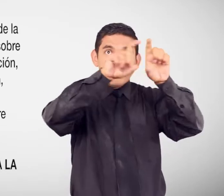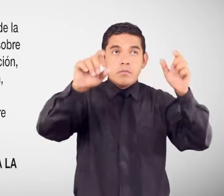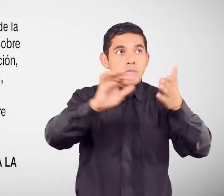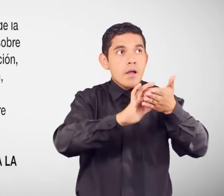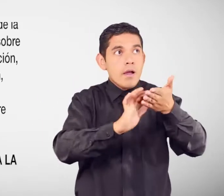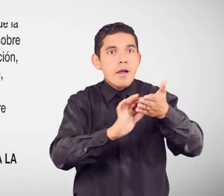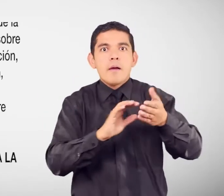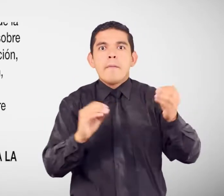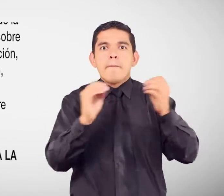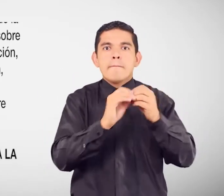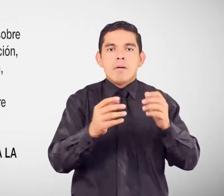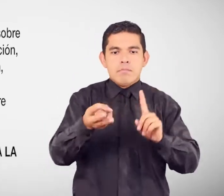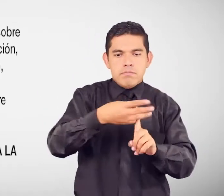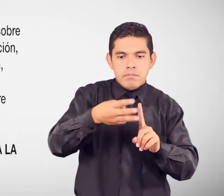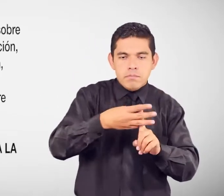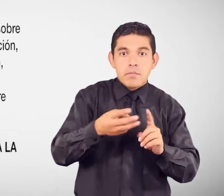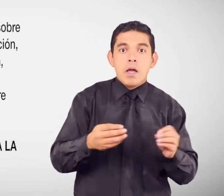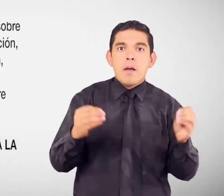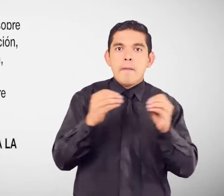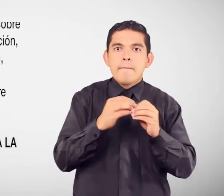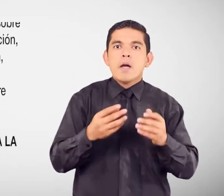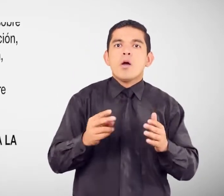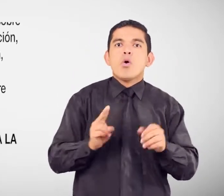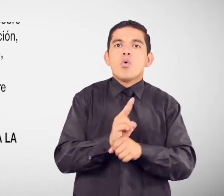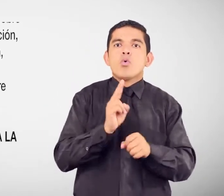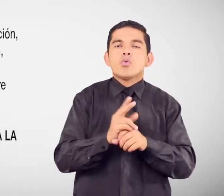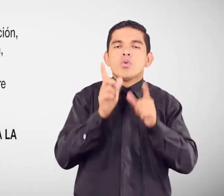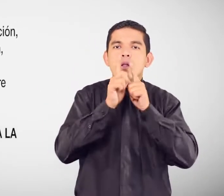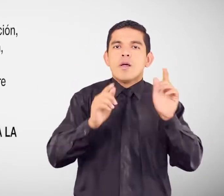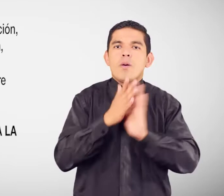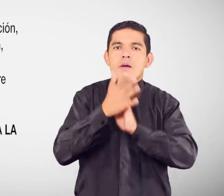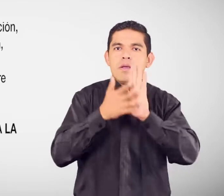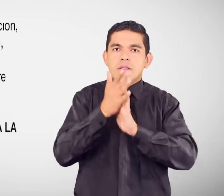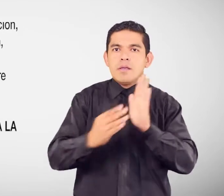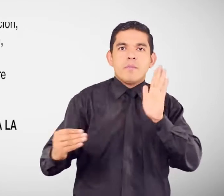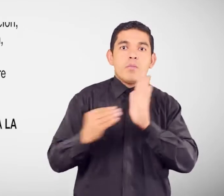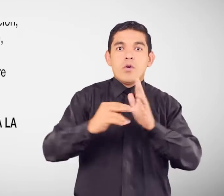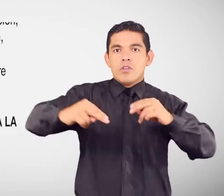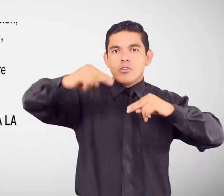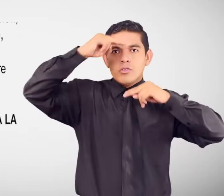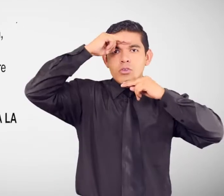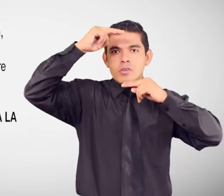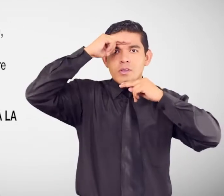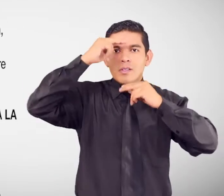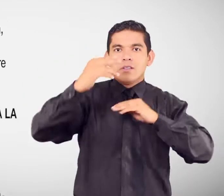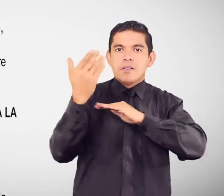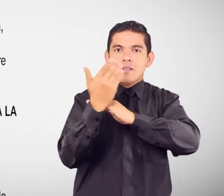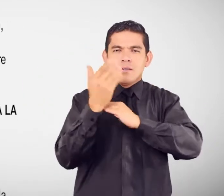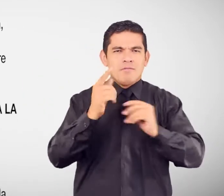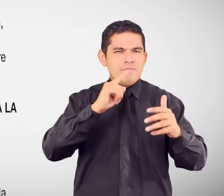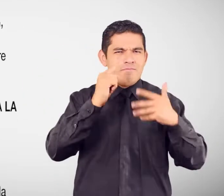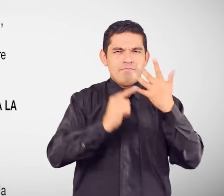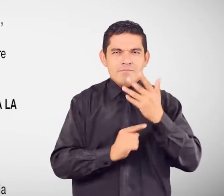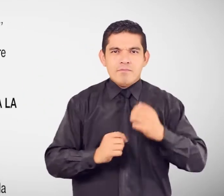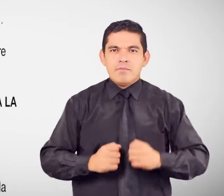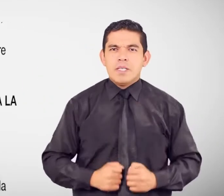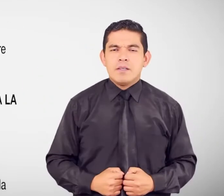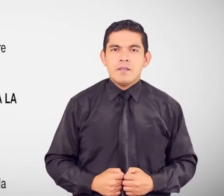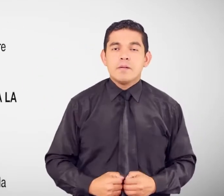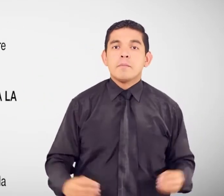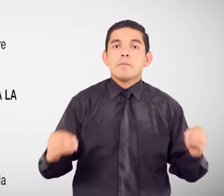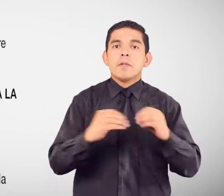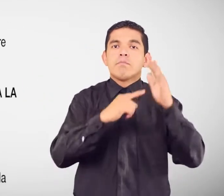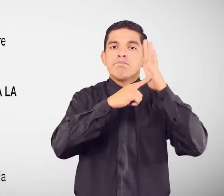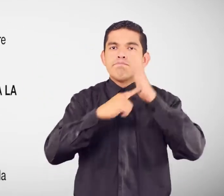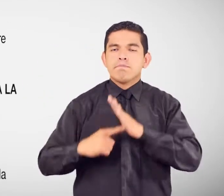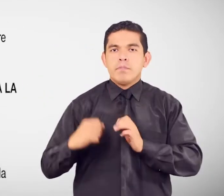Utilización de lengua de señas En los noticieros televisivos Entre otras Vulneración de los derechos A la